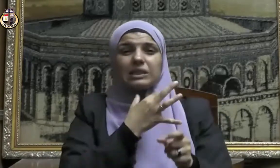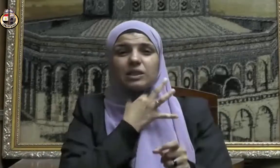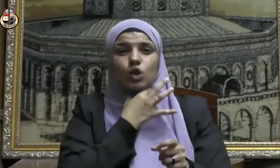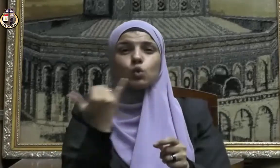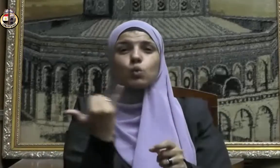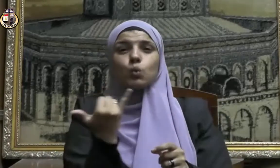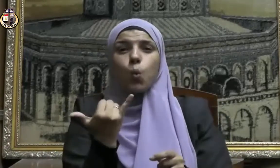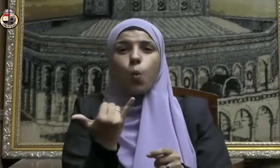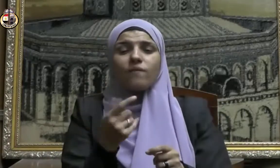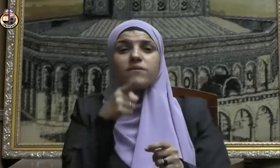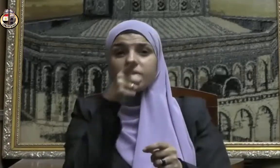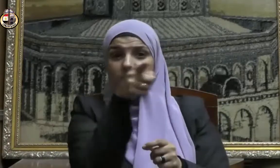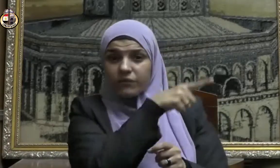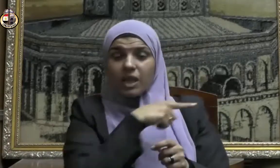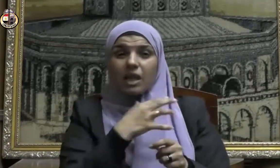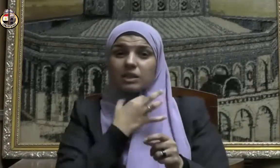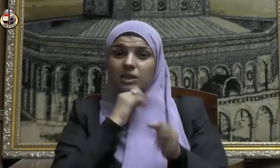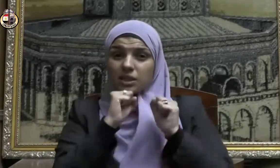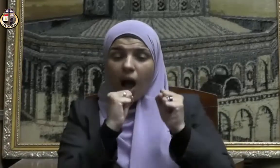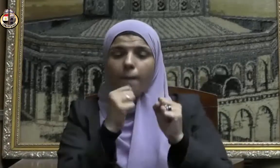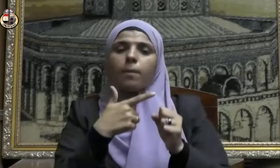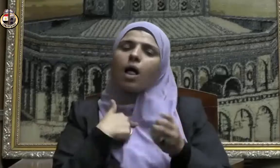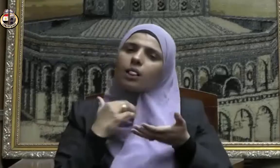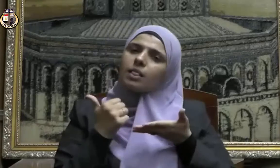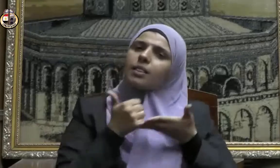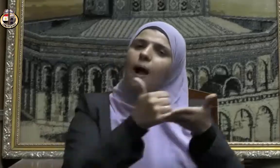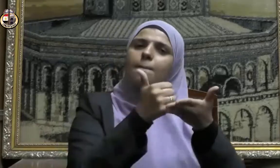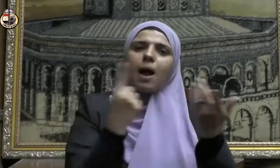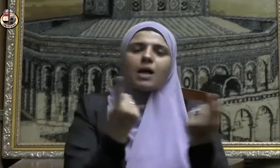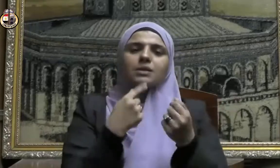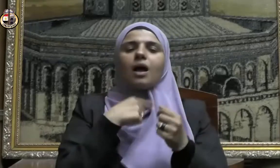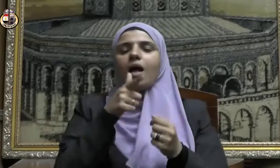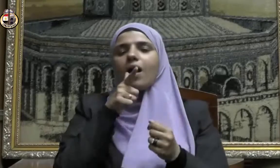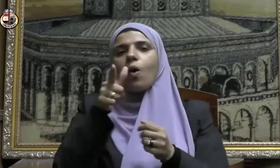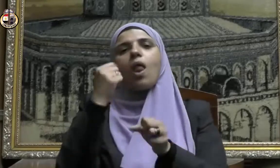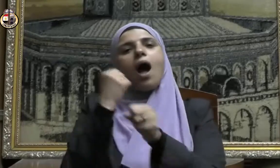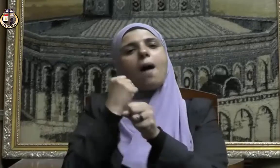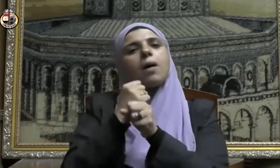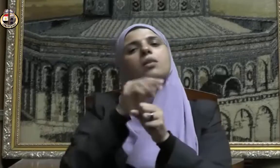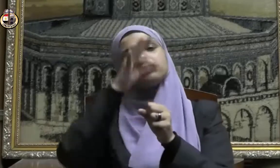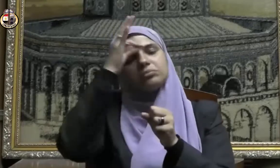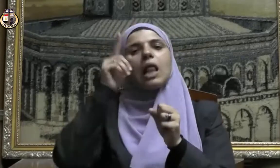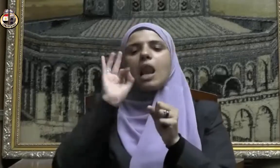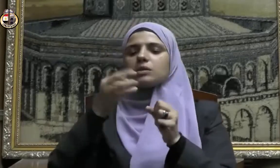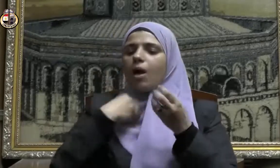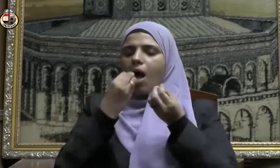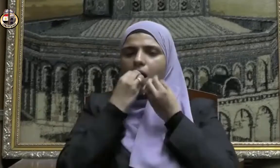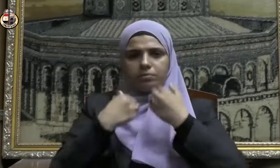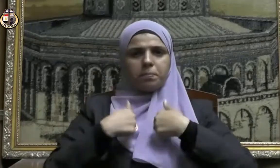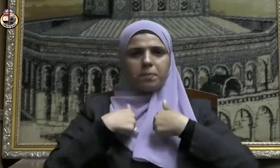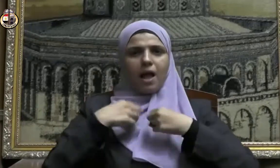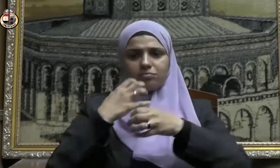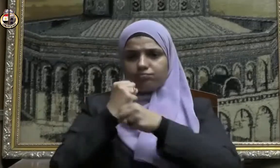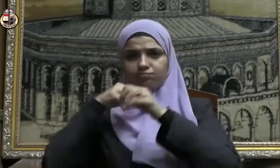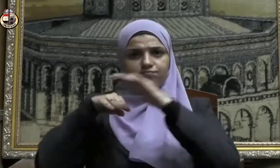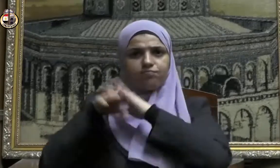شدة وفاقة يكون العمل بقوله صلى الله عليه وسلم من